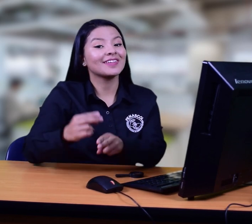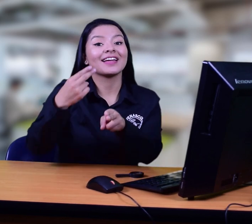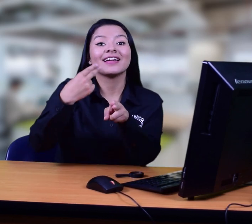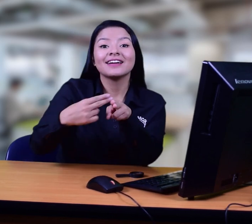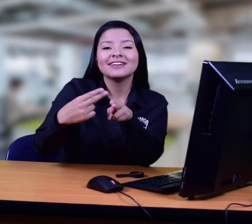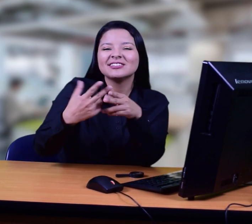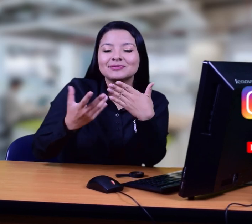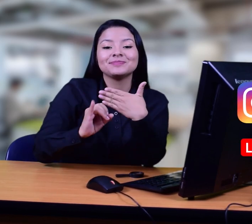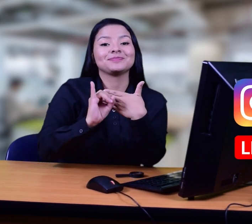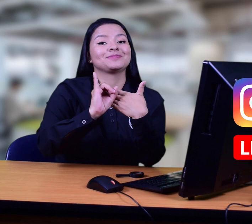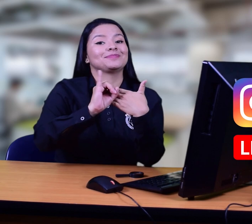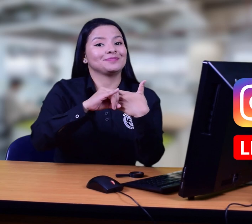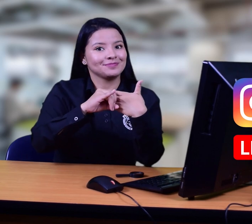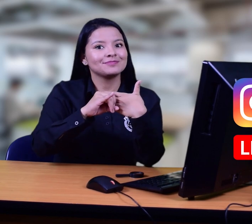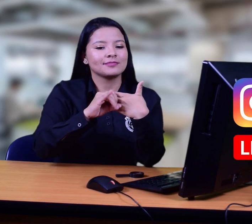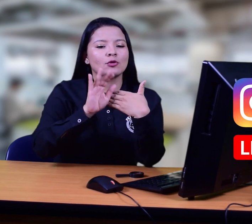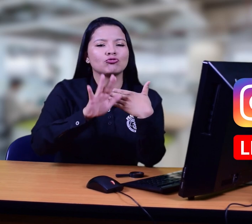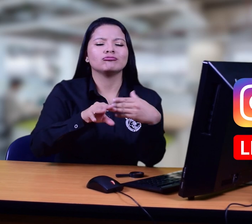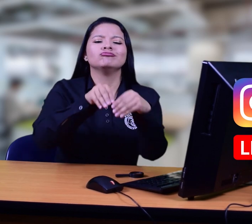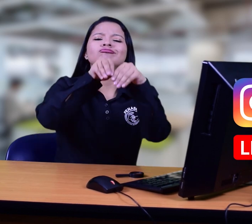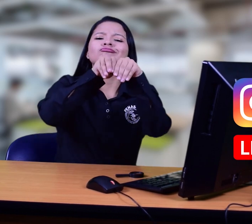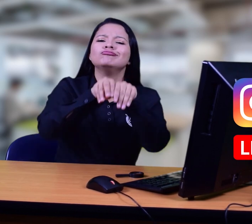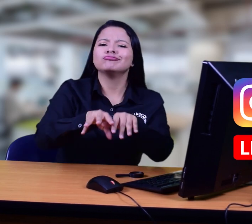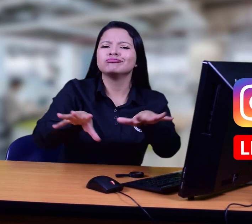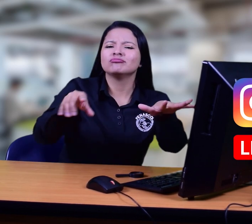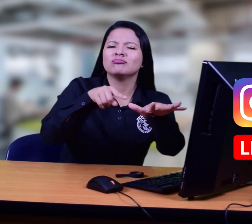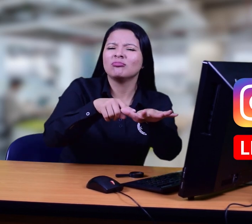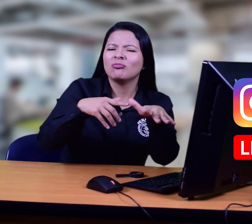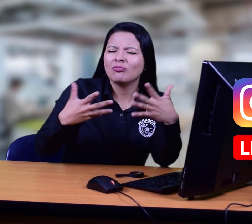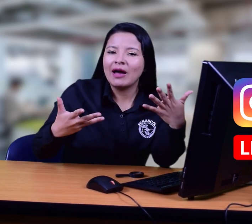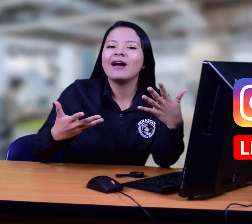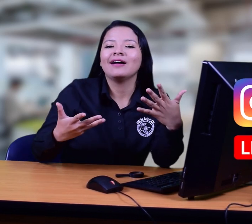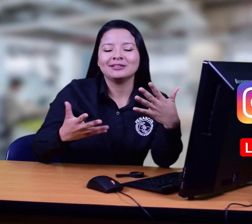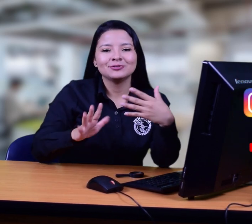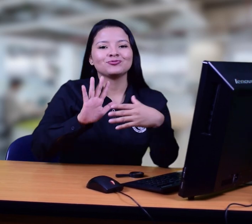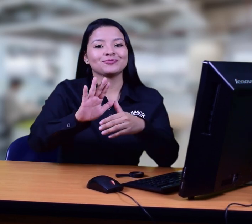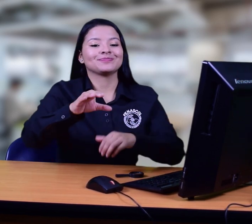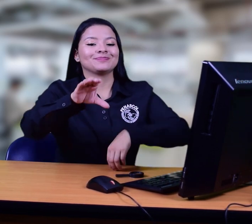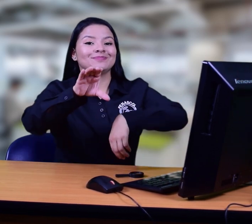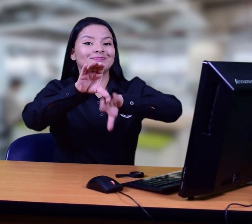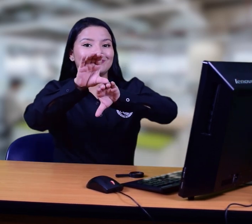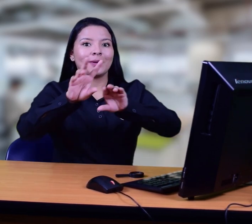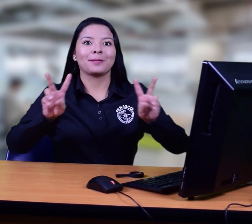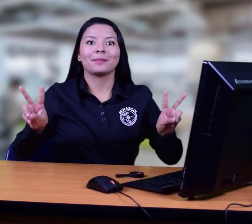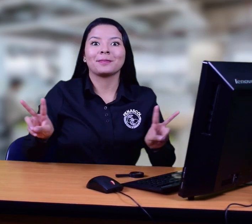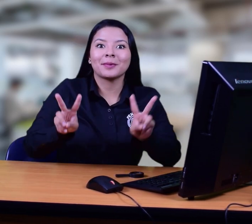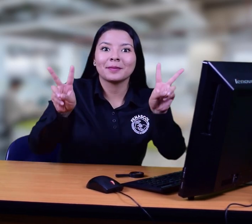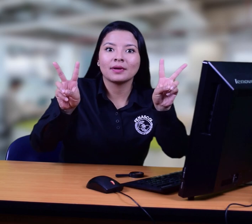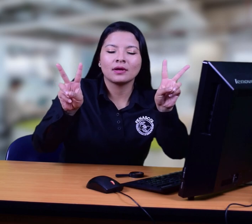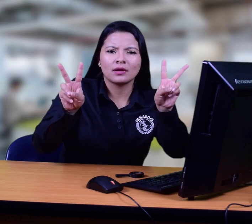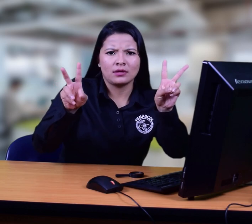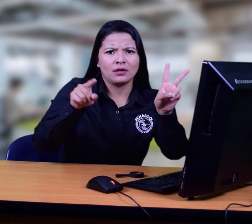en los próximos días estaremos haciendo un Instagram Live. ¿Pero cuándo y a qué hora será?